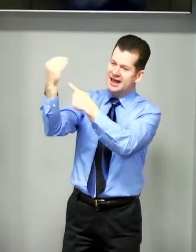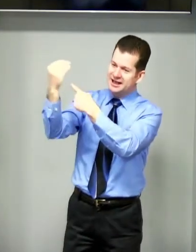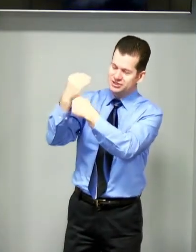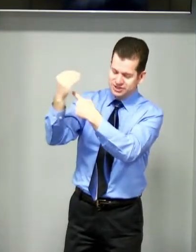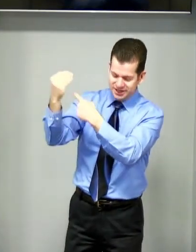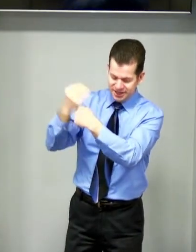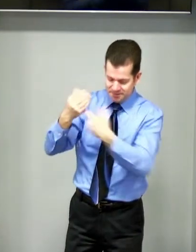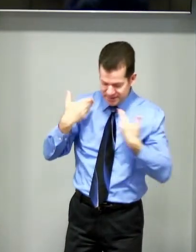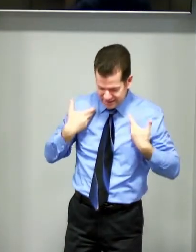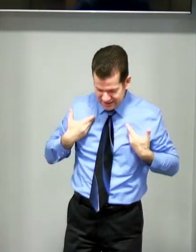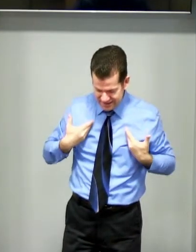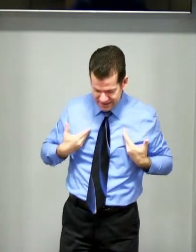de mim